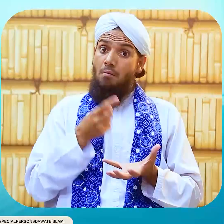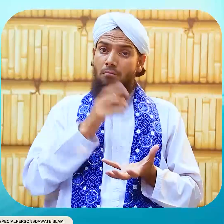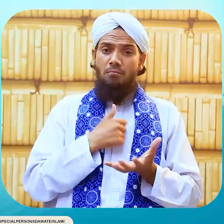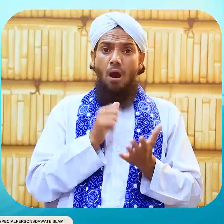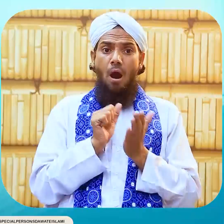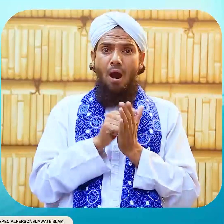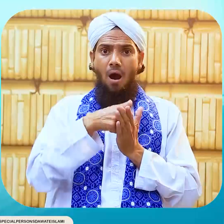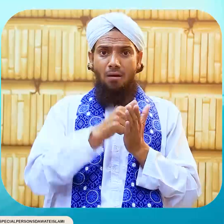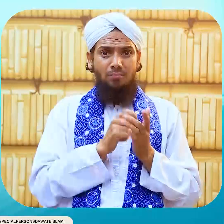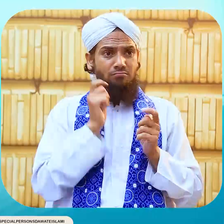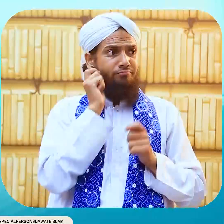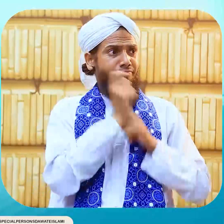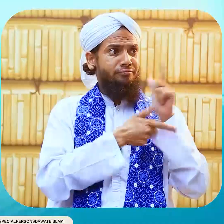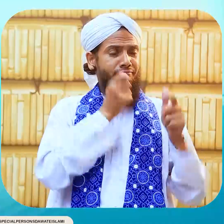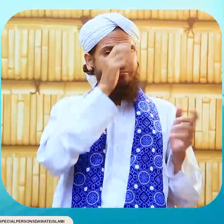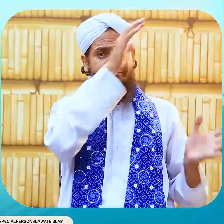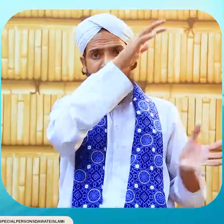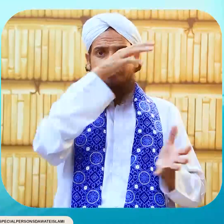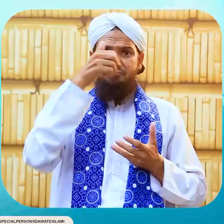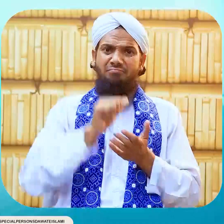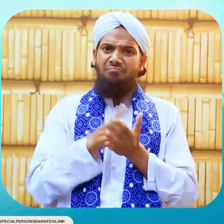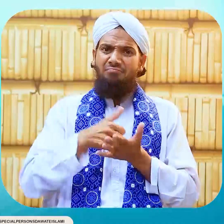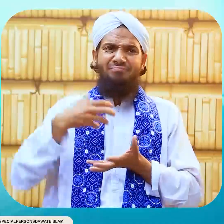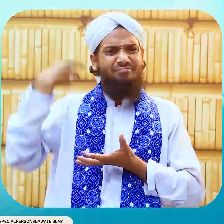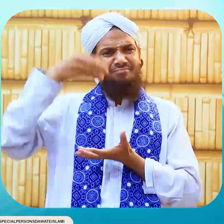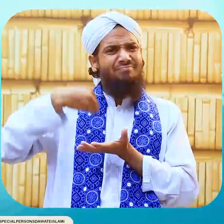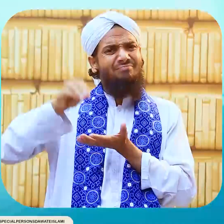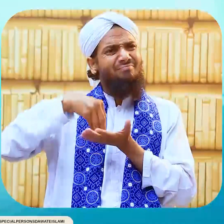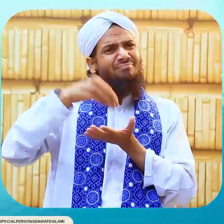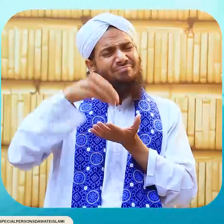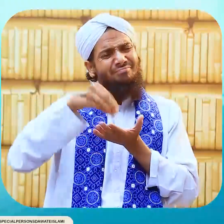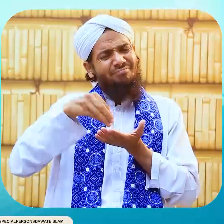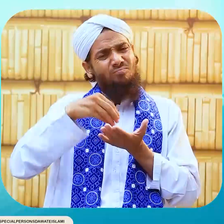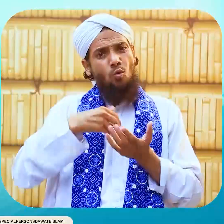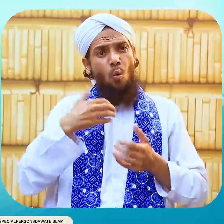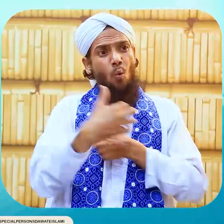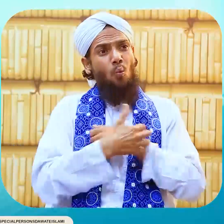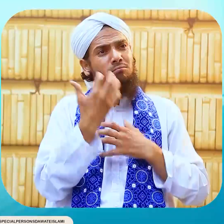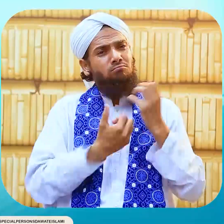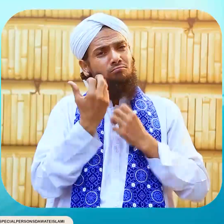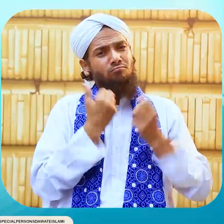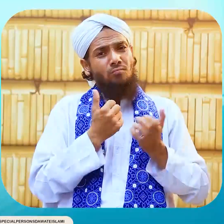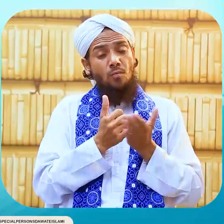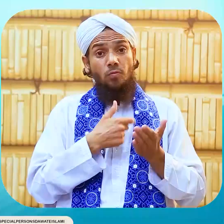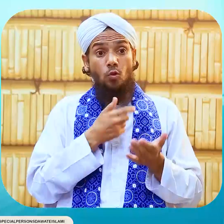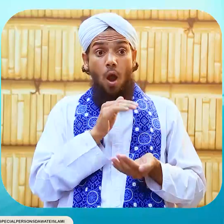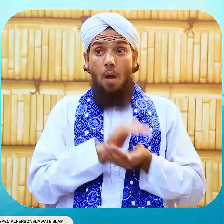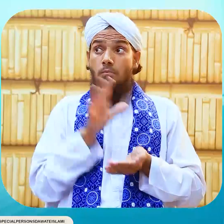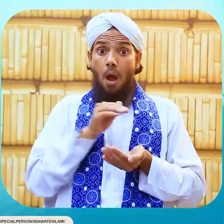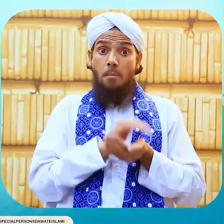آٹا خریدا اور خرید کر وہ آٹا صدقہ کر دیا یاد رہے کہ یہ ان کا امانت کو استعمال کر لینا یہ اولیاء